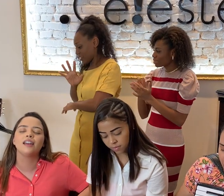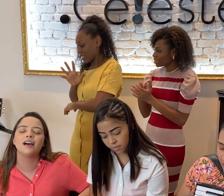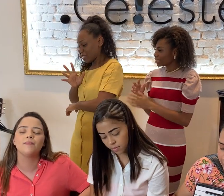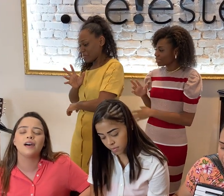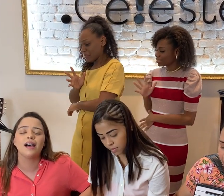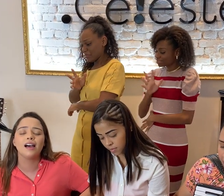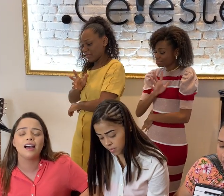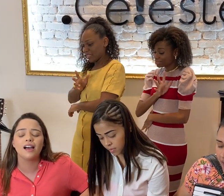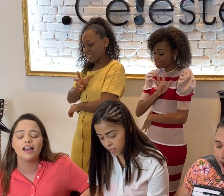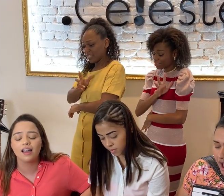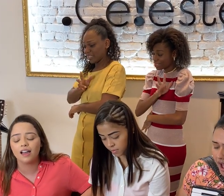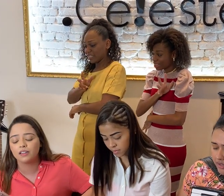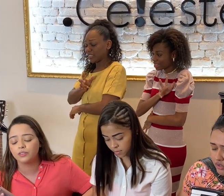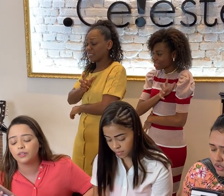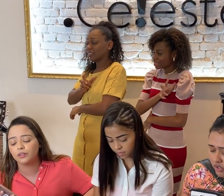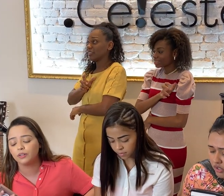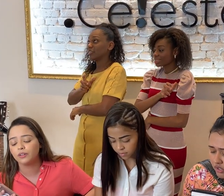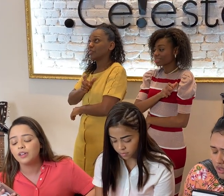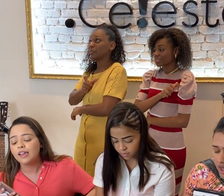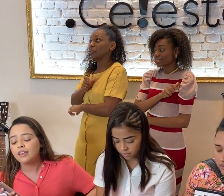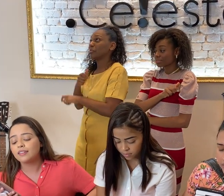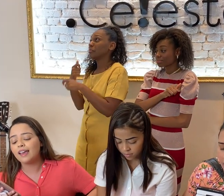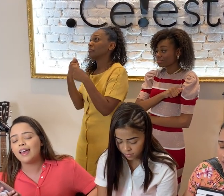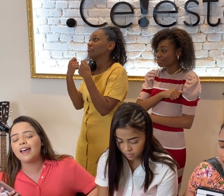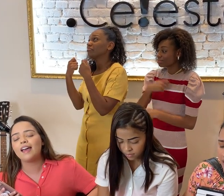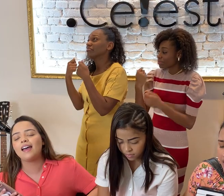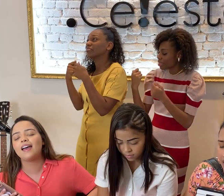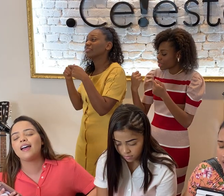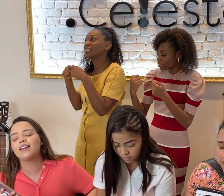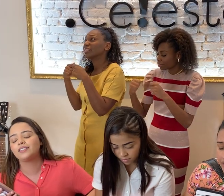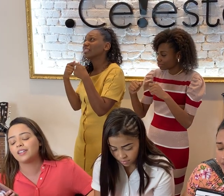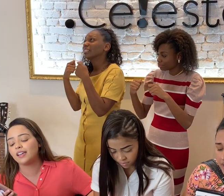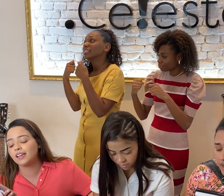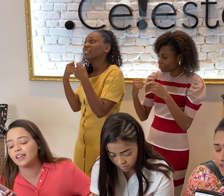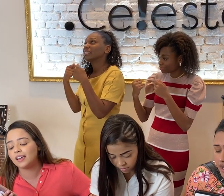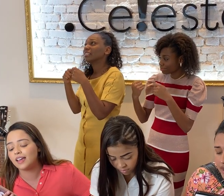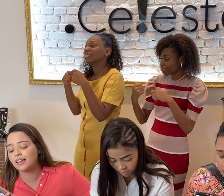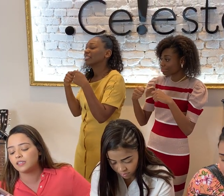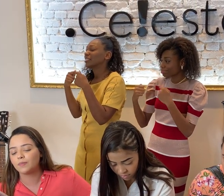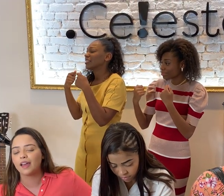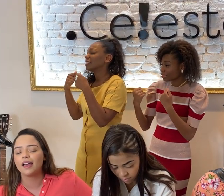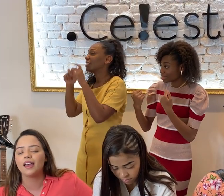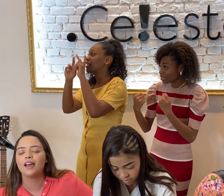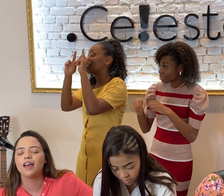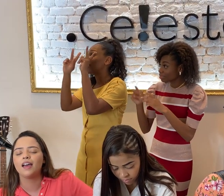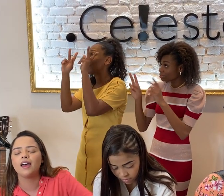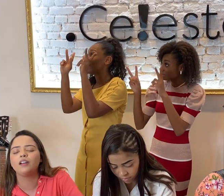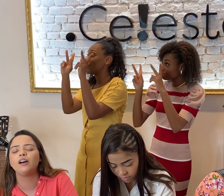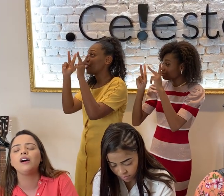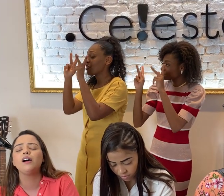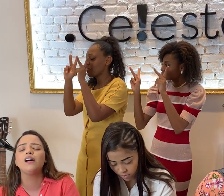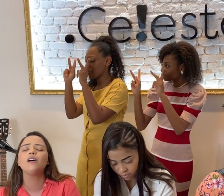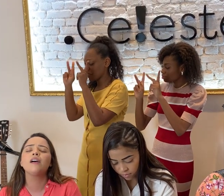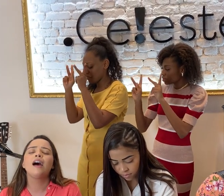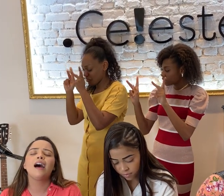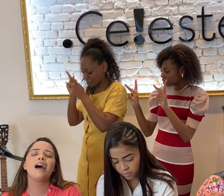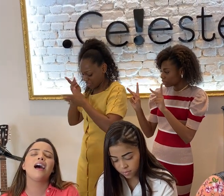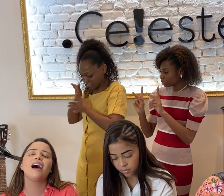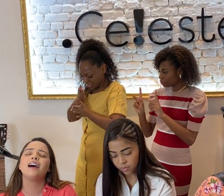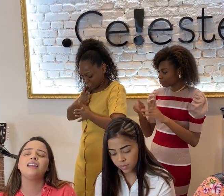amado, de ti espero a